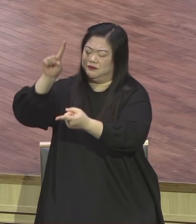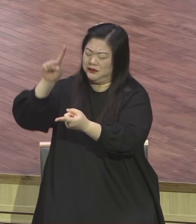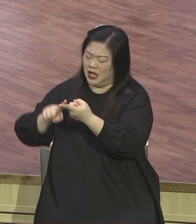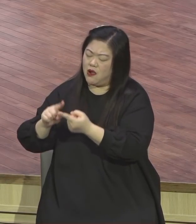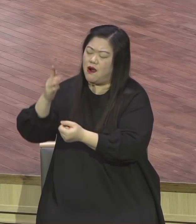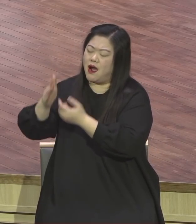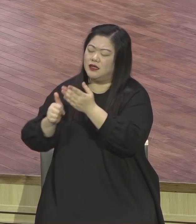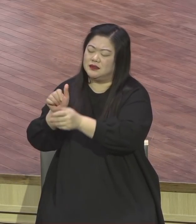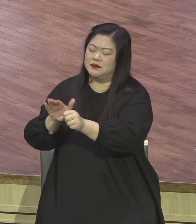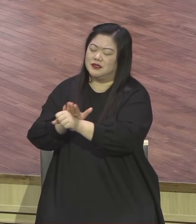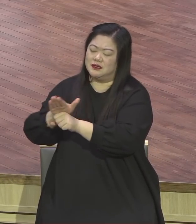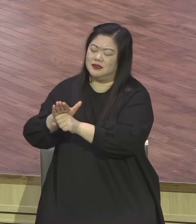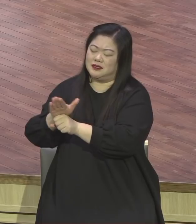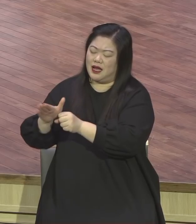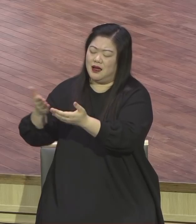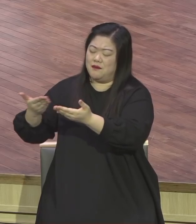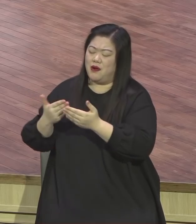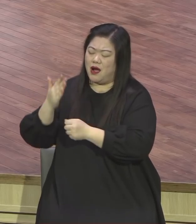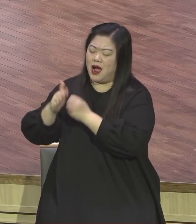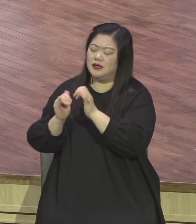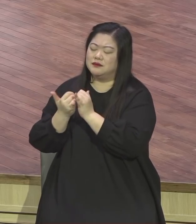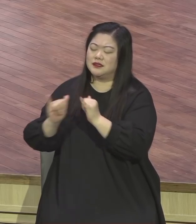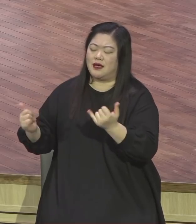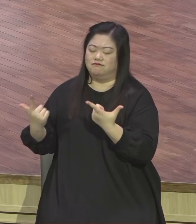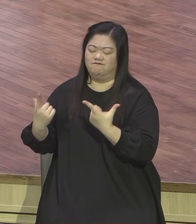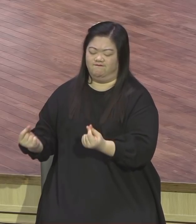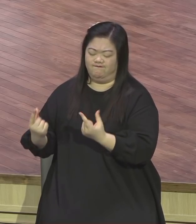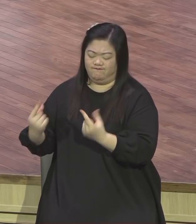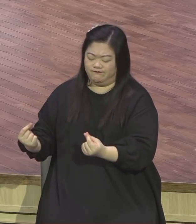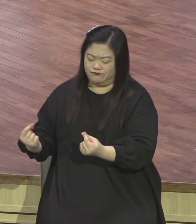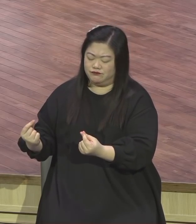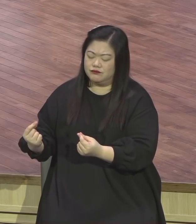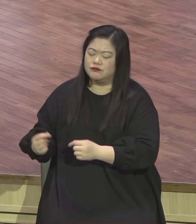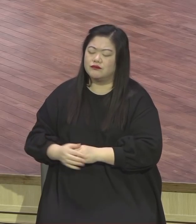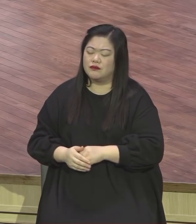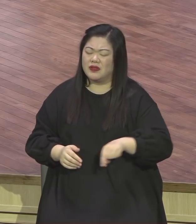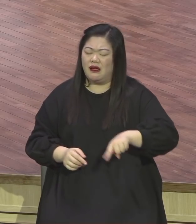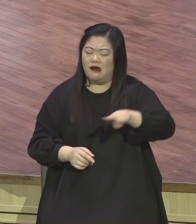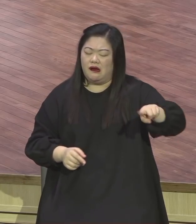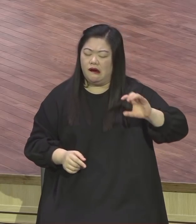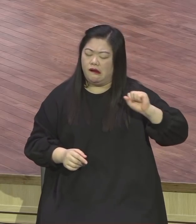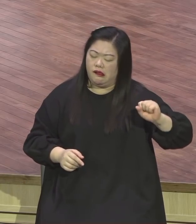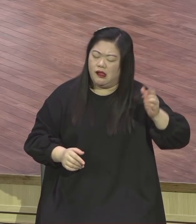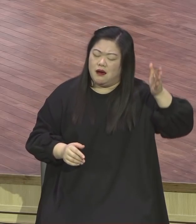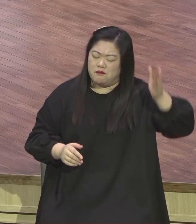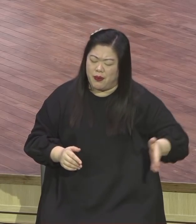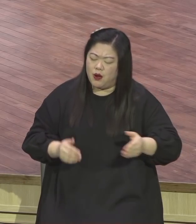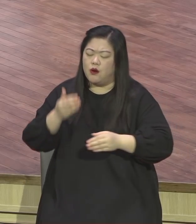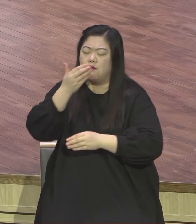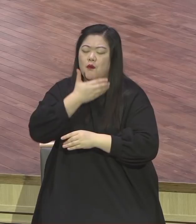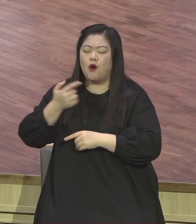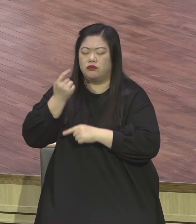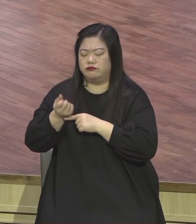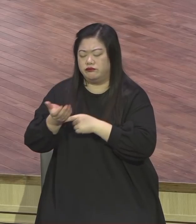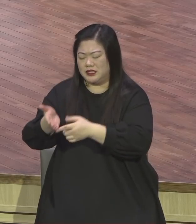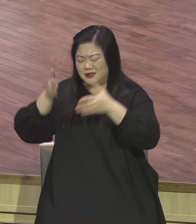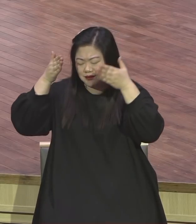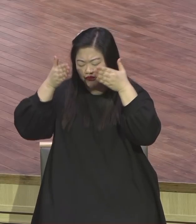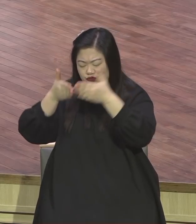사람으로서의 주님 주시는 능력으로 모든 서론을 이기고 본론 은약 잡고 항상 그리스도 안에서